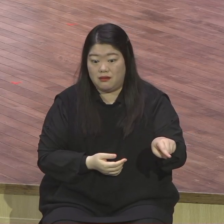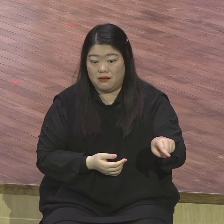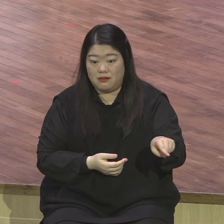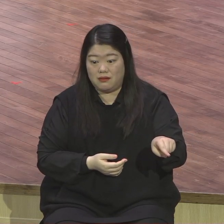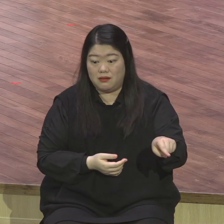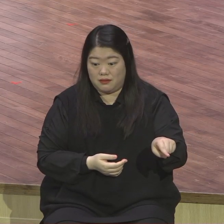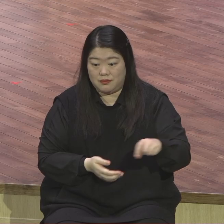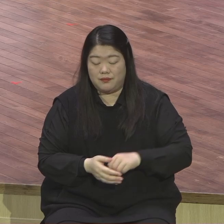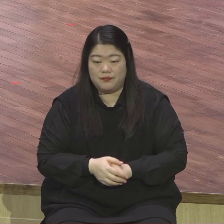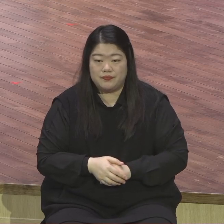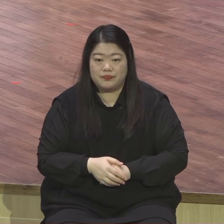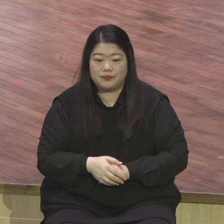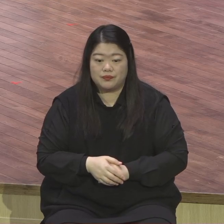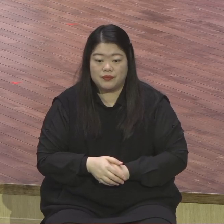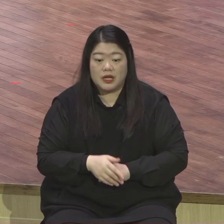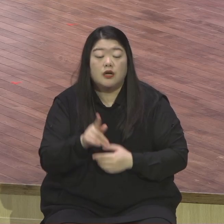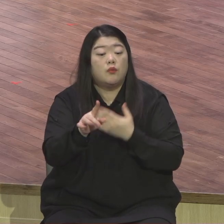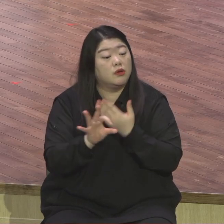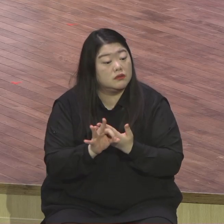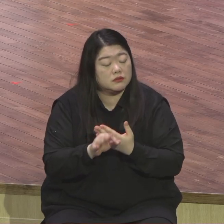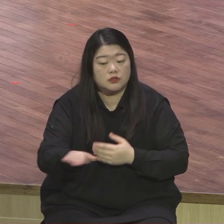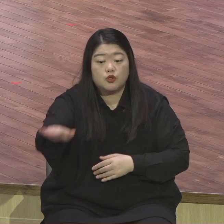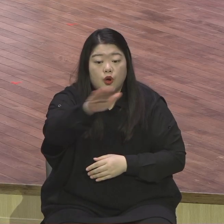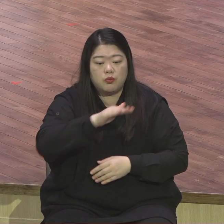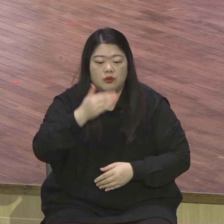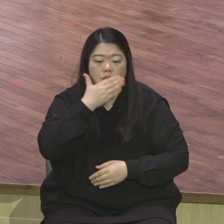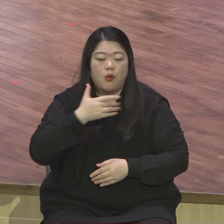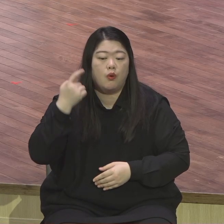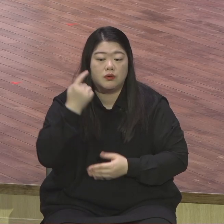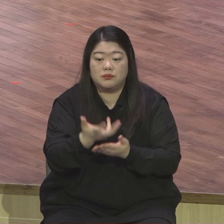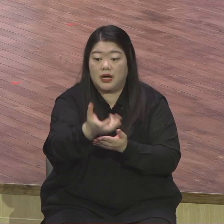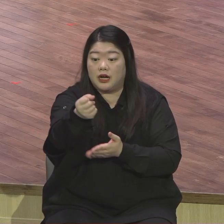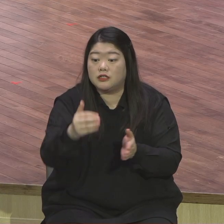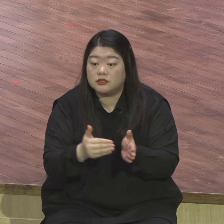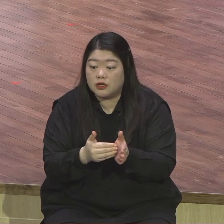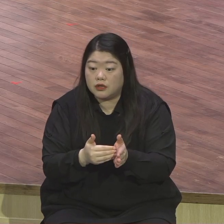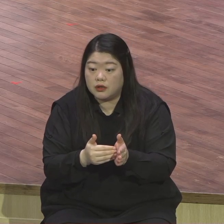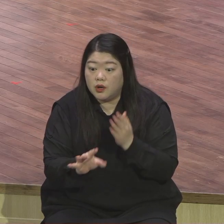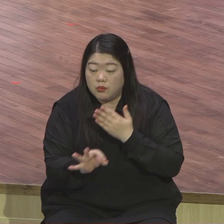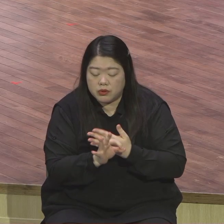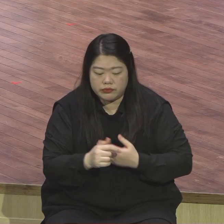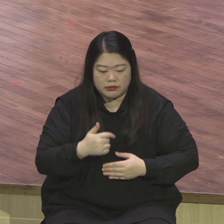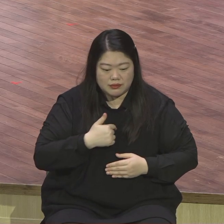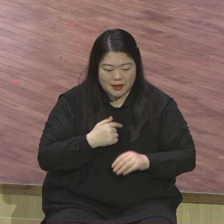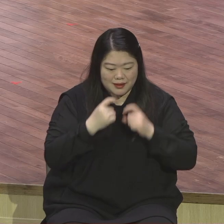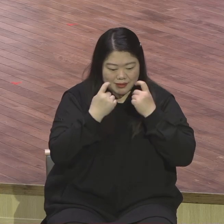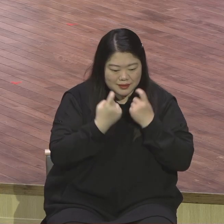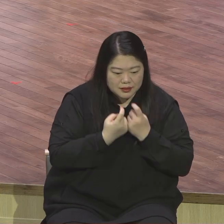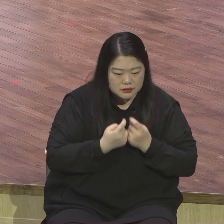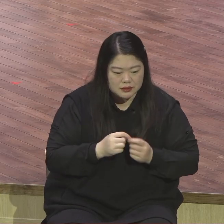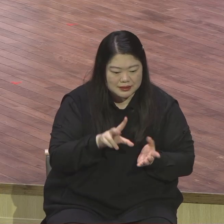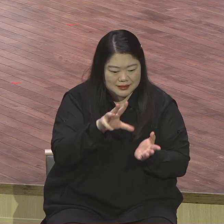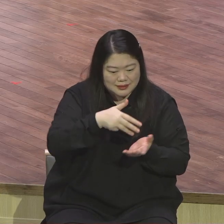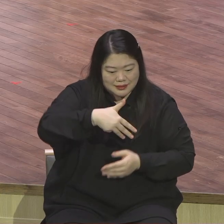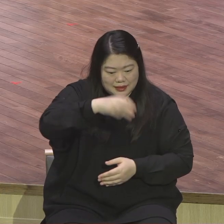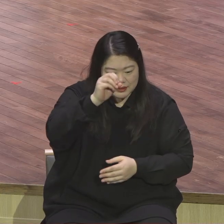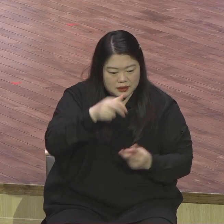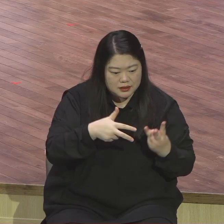나 중심의 예체질 물질 중심의 내 체질 성공 중심의 예체질 이걸 질적 변화로 바꿔요 질적 변화 바울은 그래서